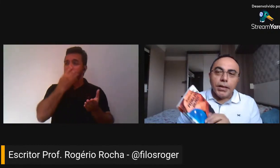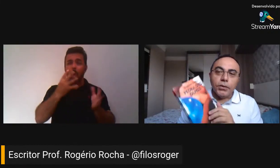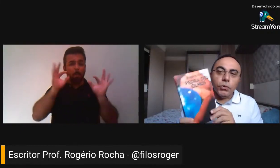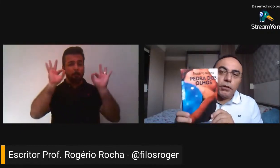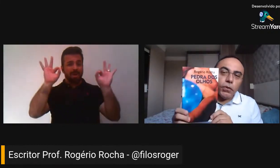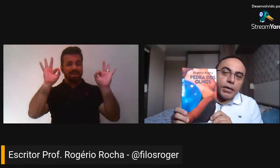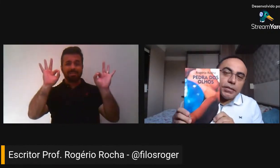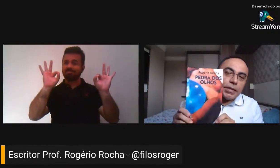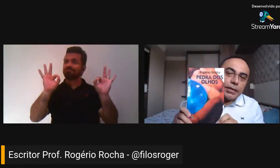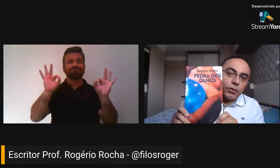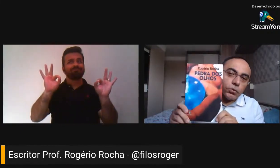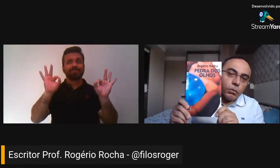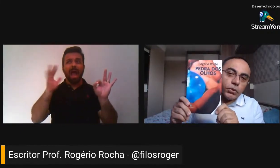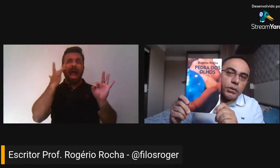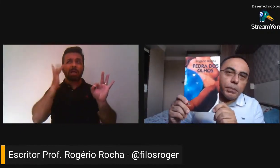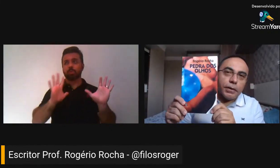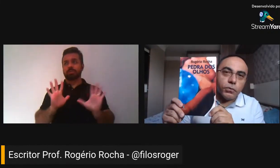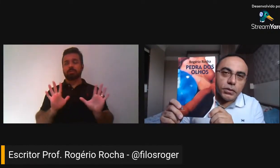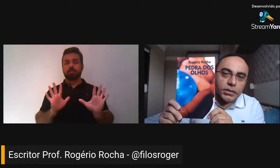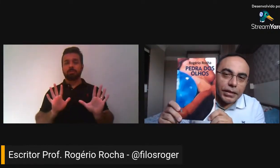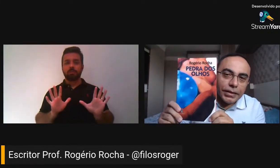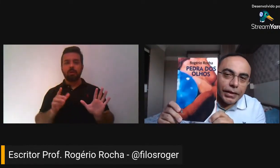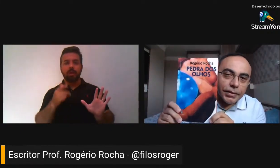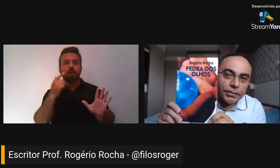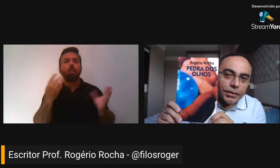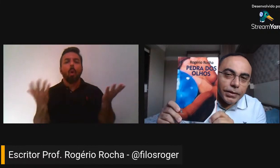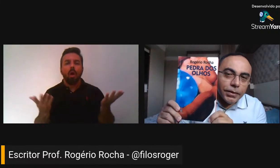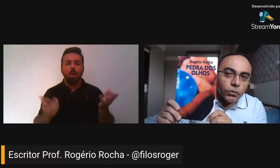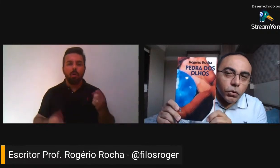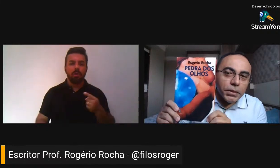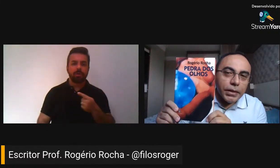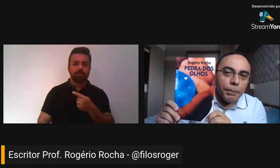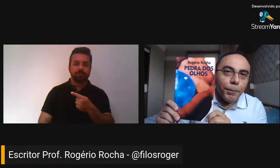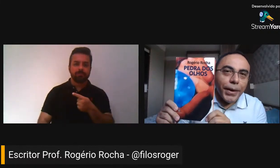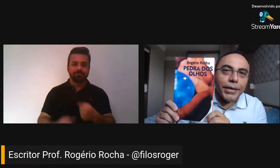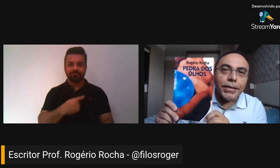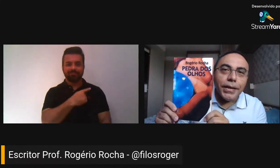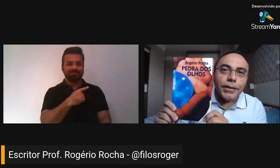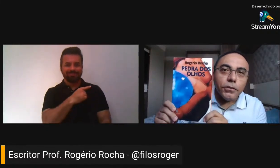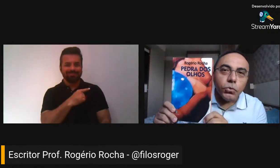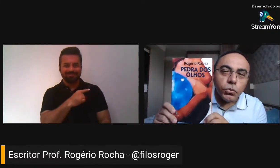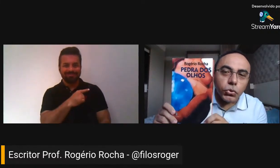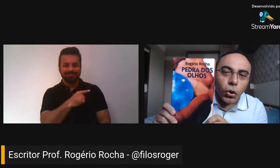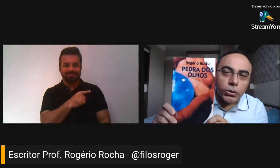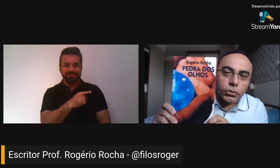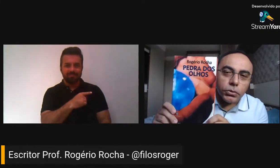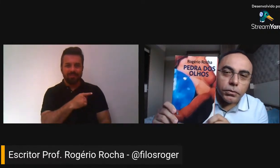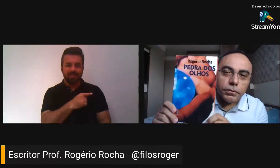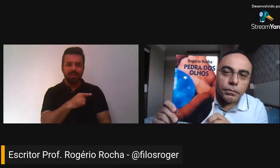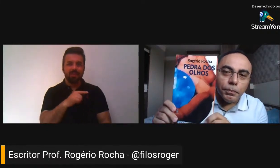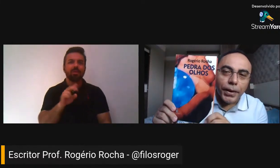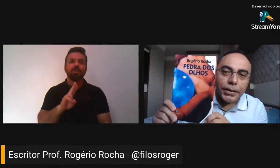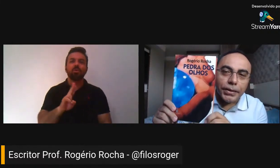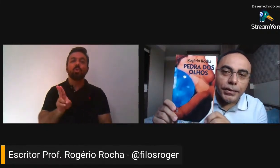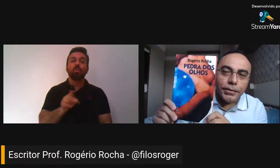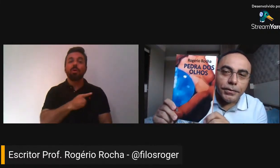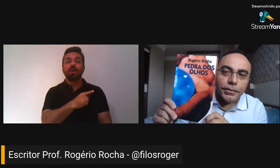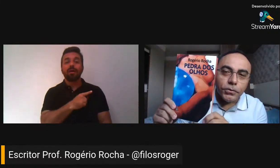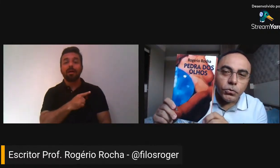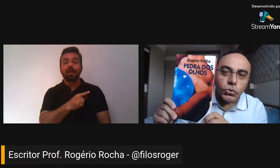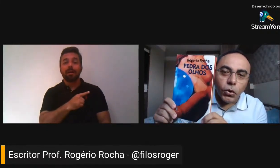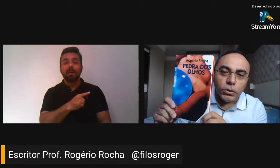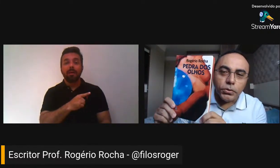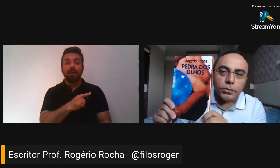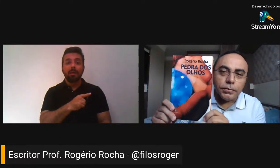tinha. E o livro é esse aqui, estou mostrando para vocês na tela, o nome dele é Pedra dos Olhos, Pedra